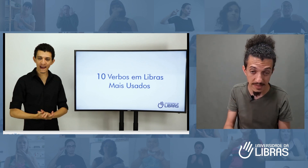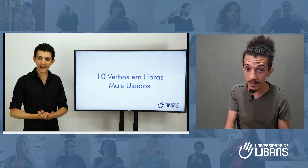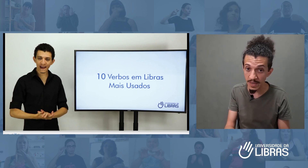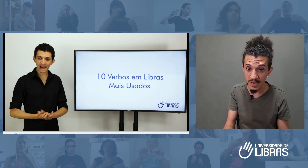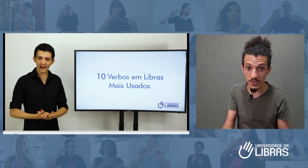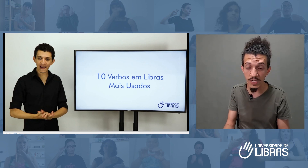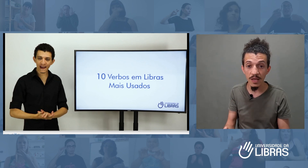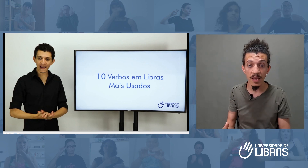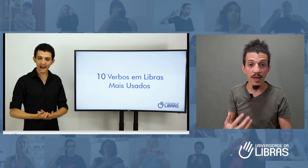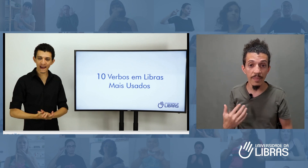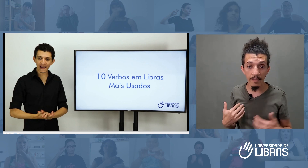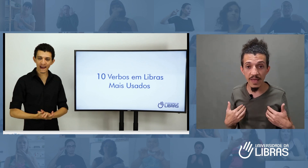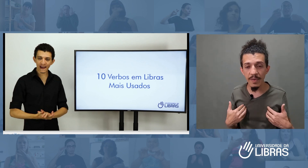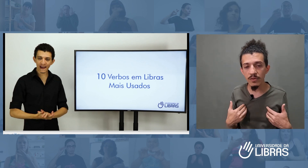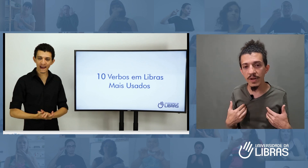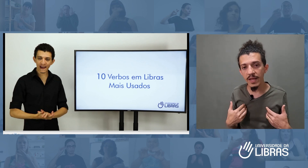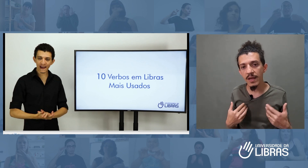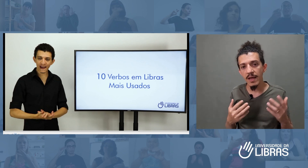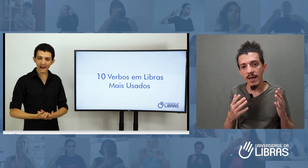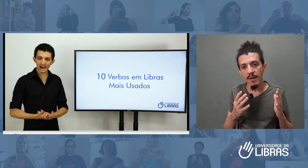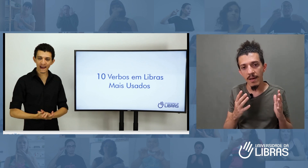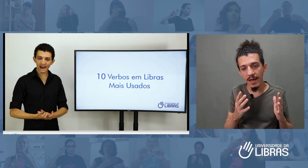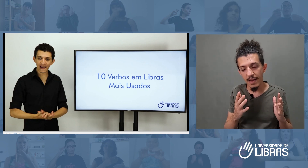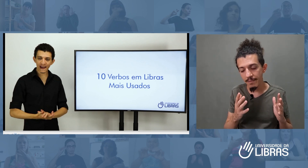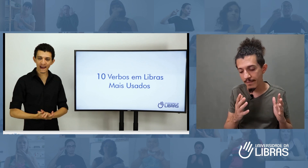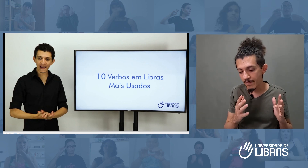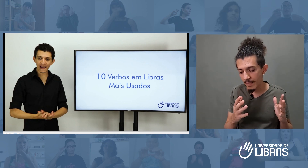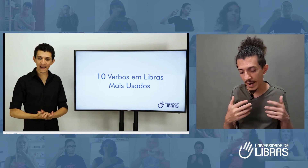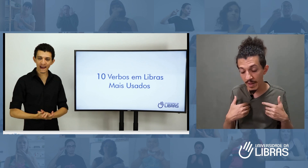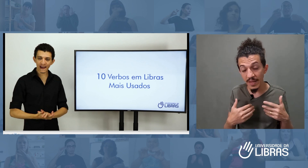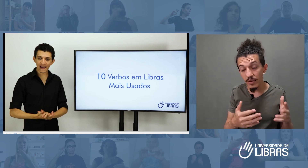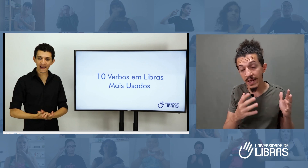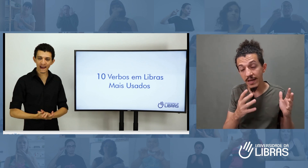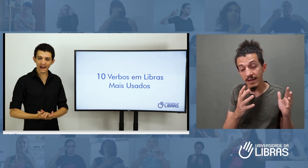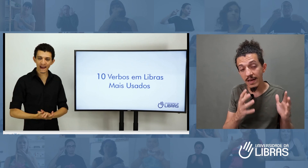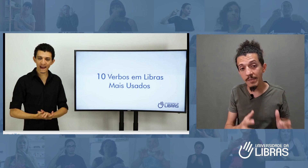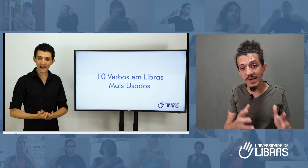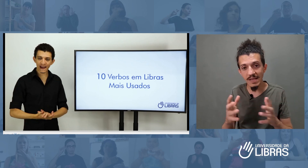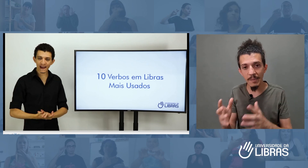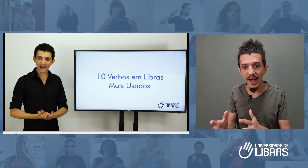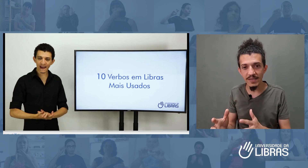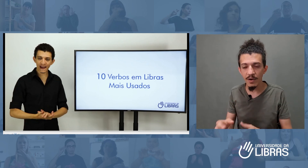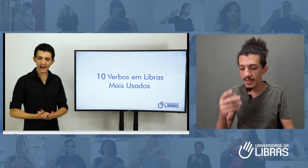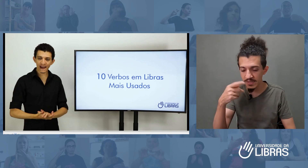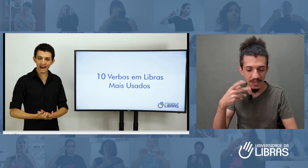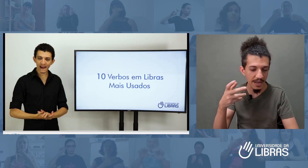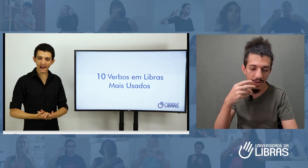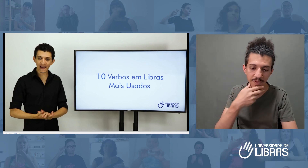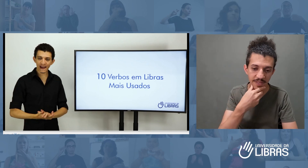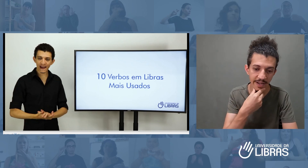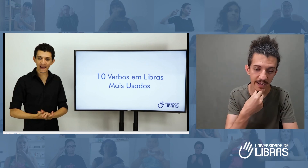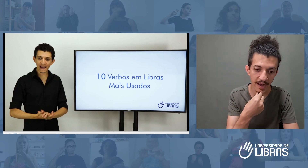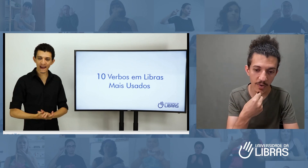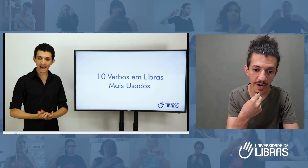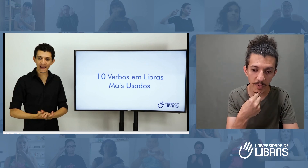aplicações para a minha mentoria Libras na Prática. Eu acabei me distraindo aqui agora porque,